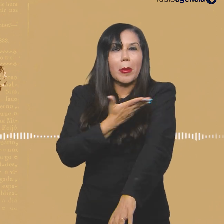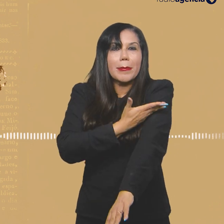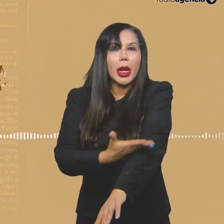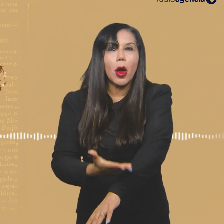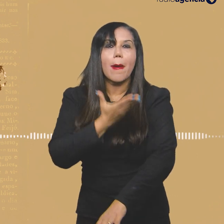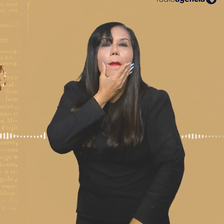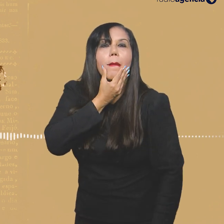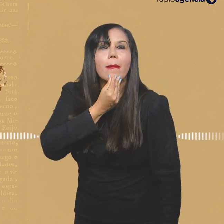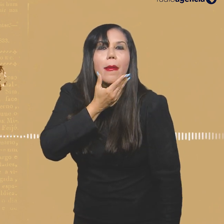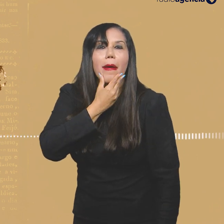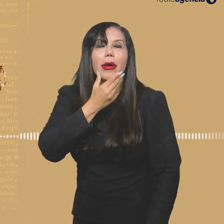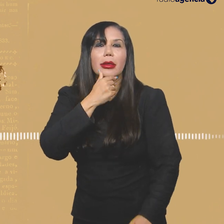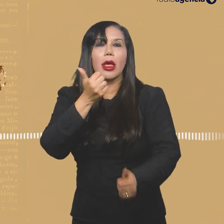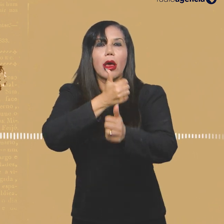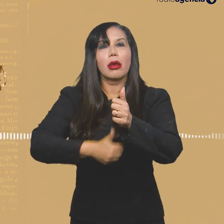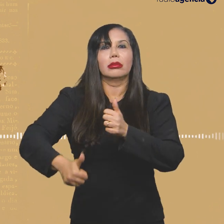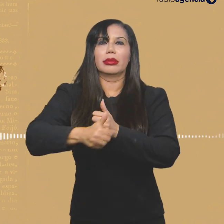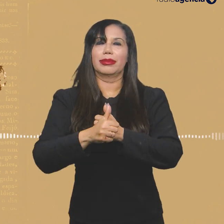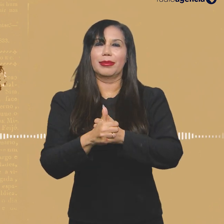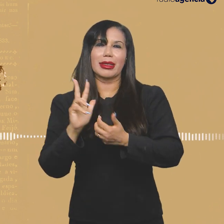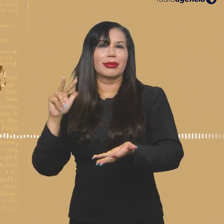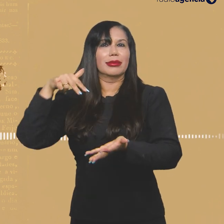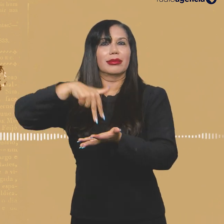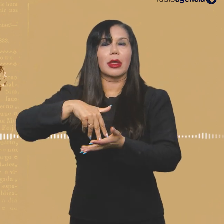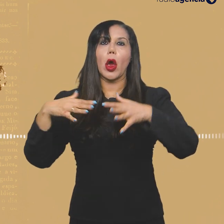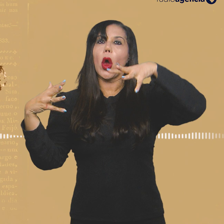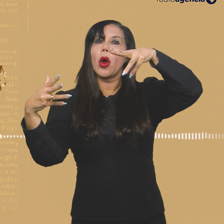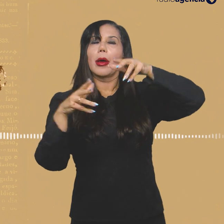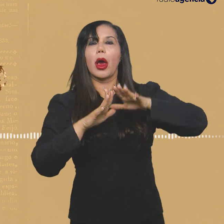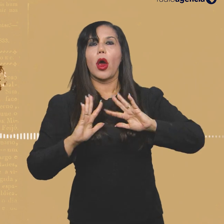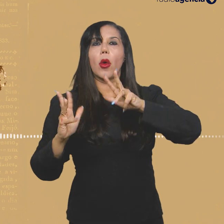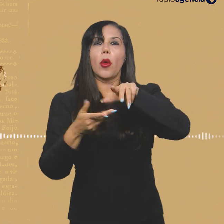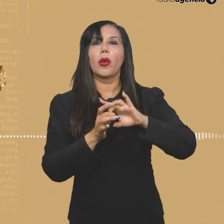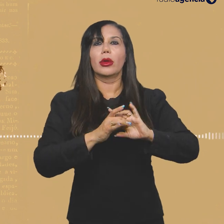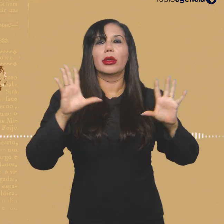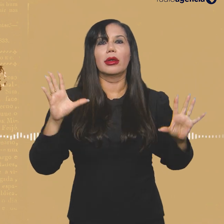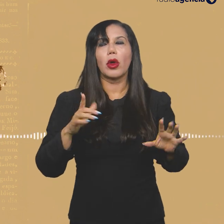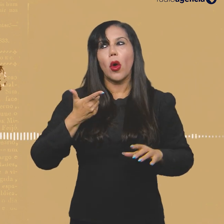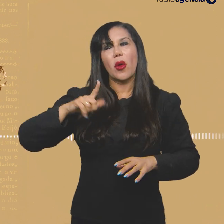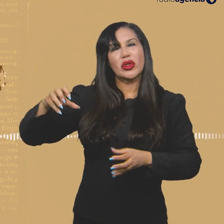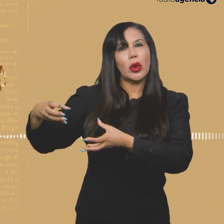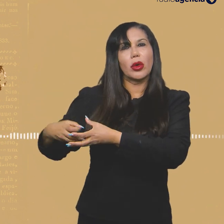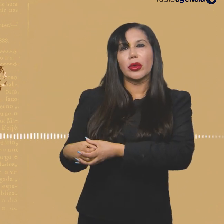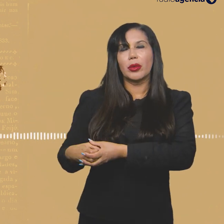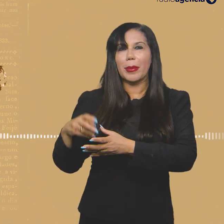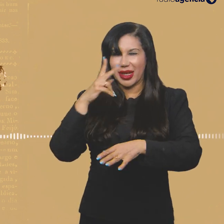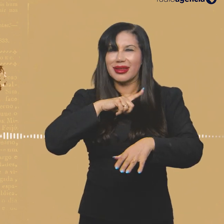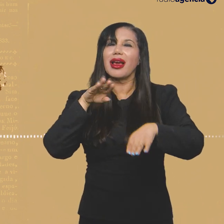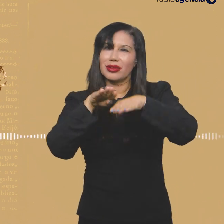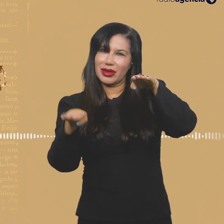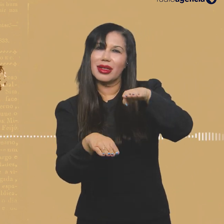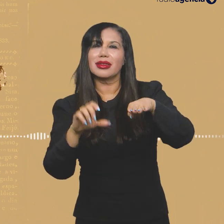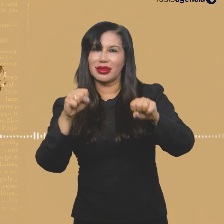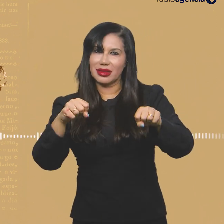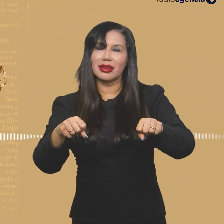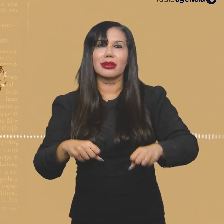branco, masculino, ele se vê num lugar da universalidade. E qualquer um outro é um sujeito racializado, que tem um